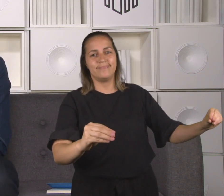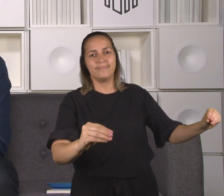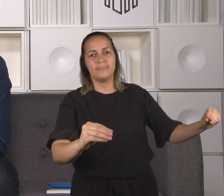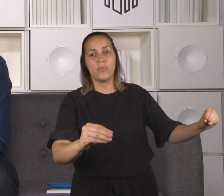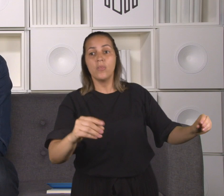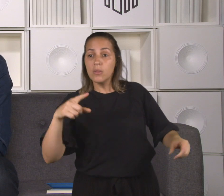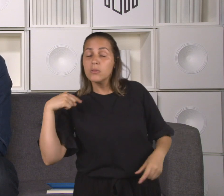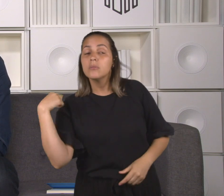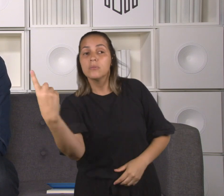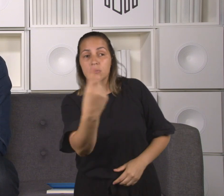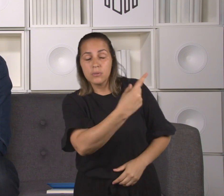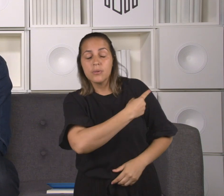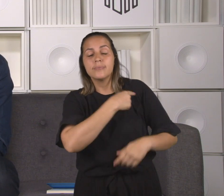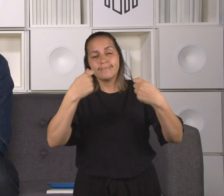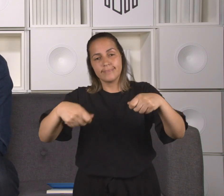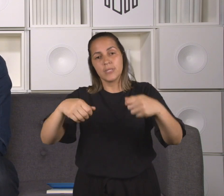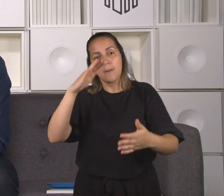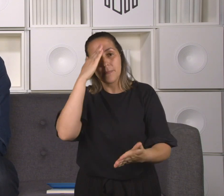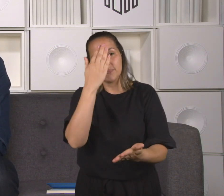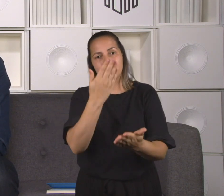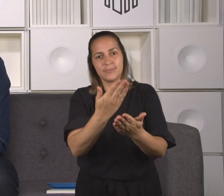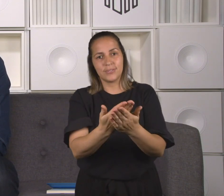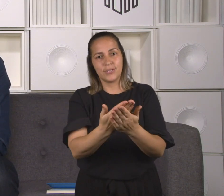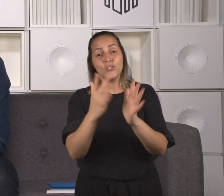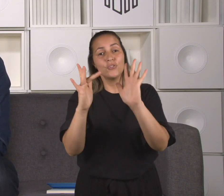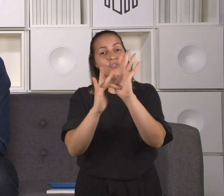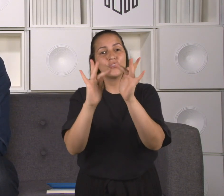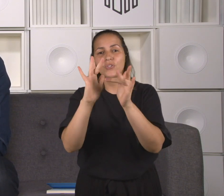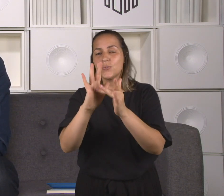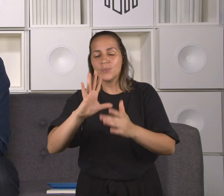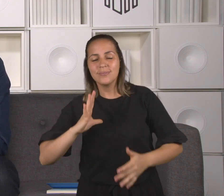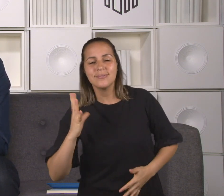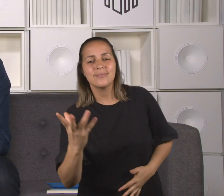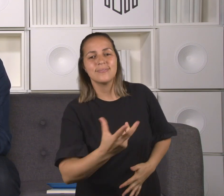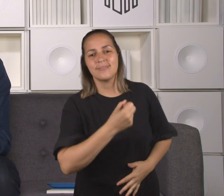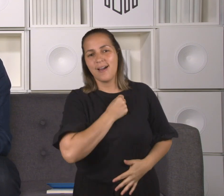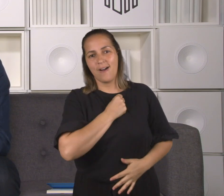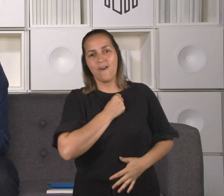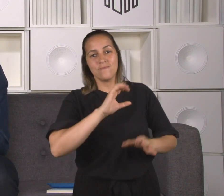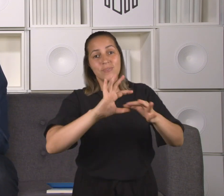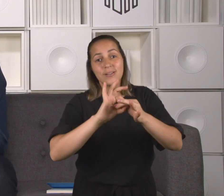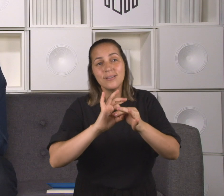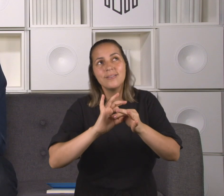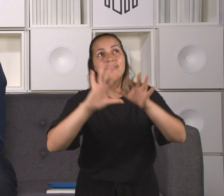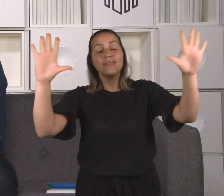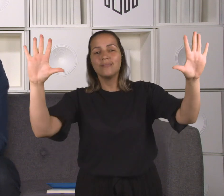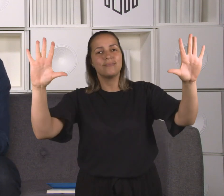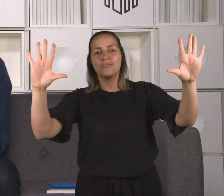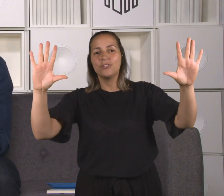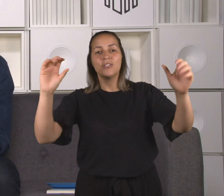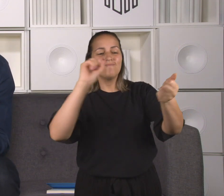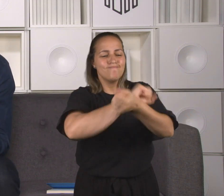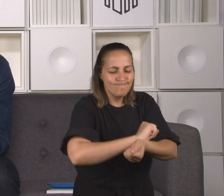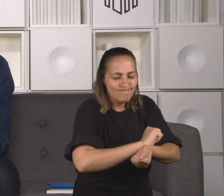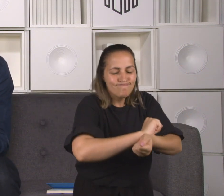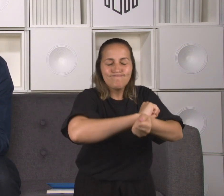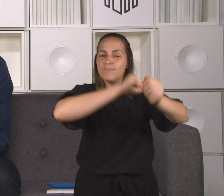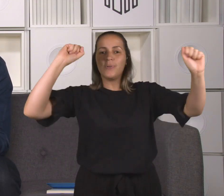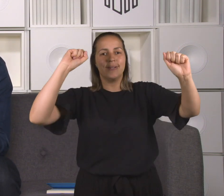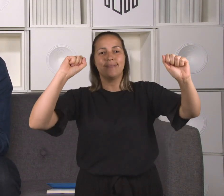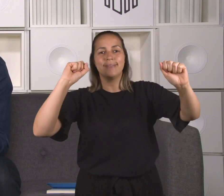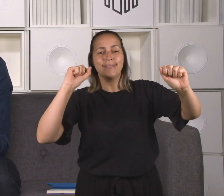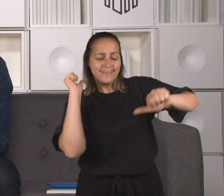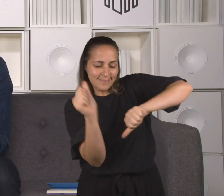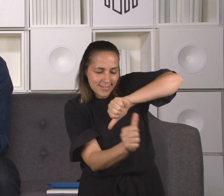afastado de Deus é reconciliado com Deus. A obra redentora de Jesus é isso. É uma obra de restauração,